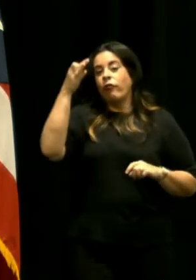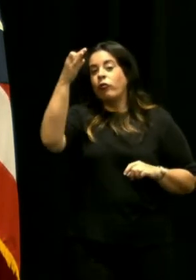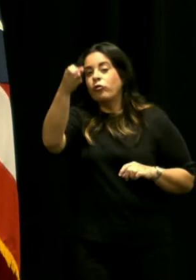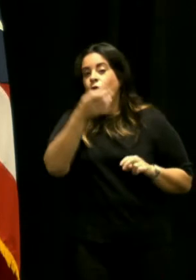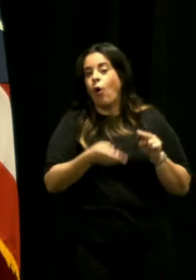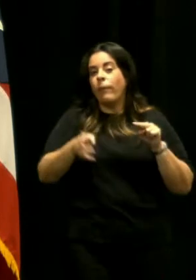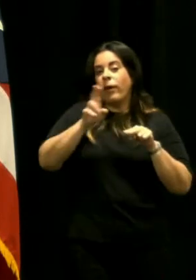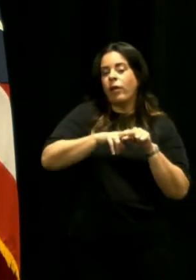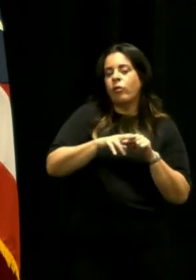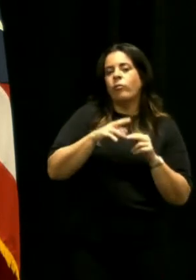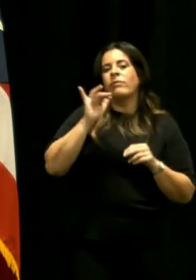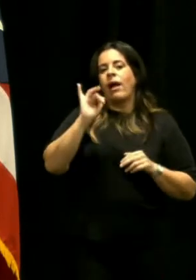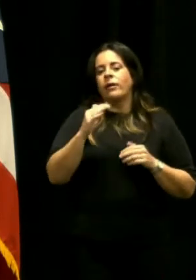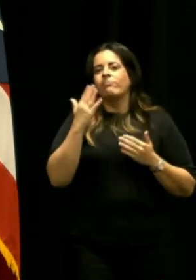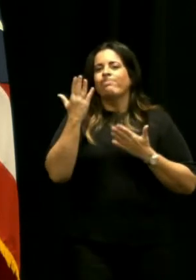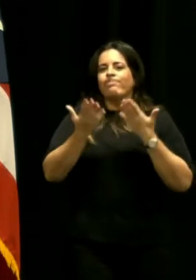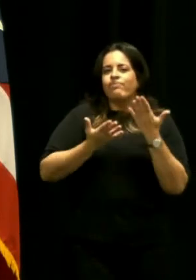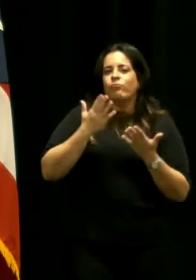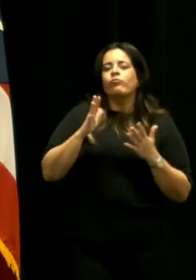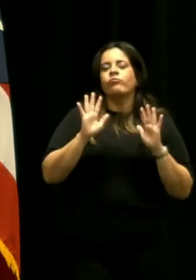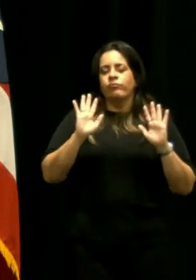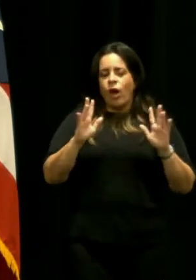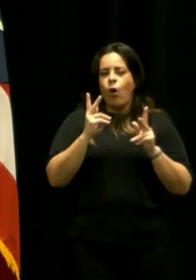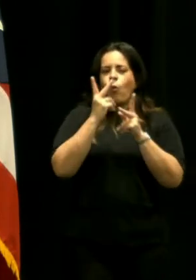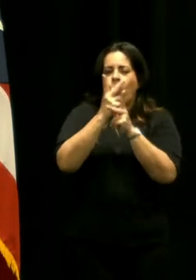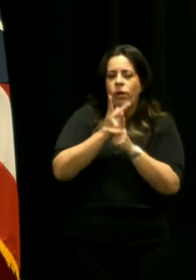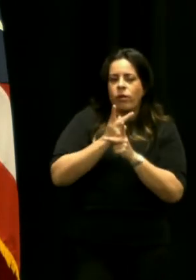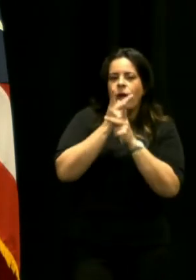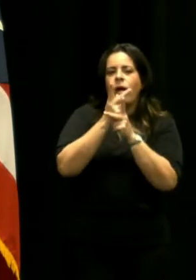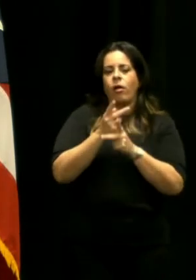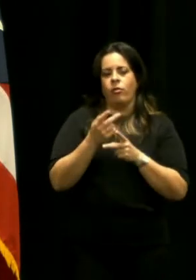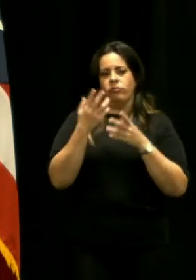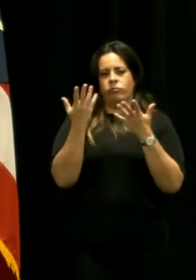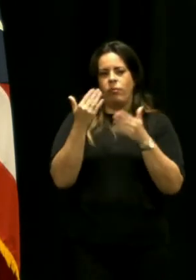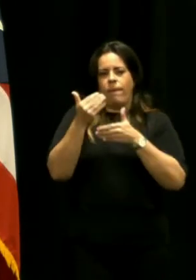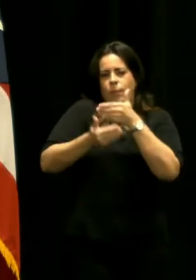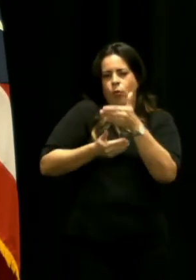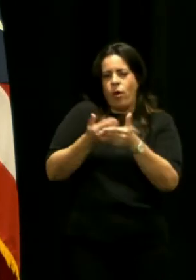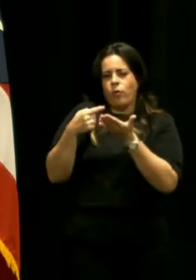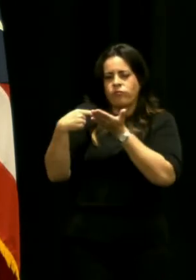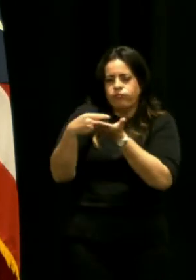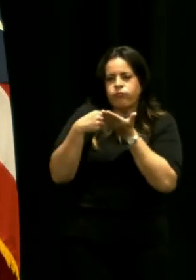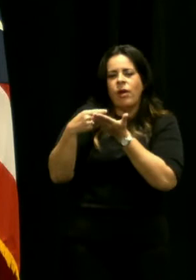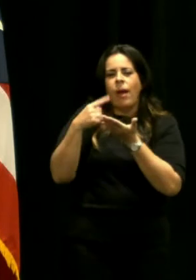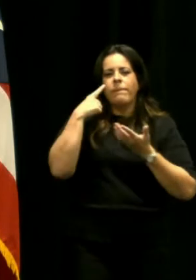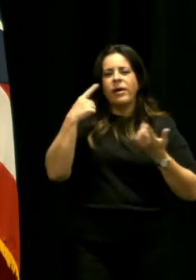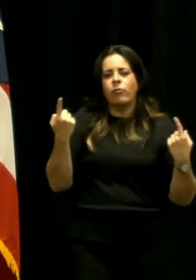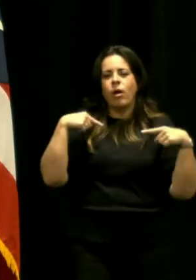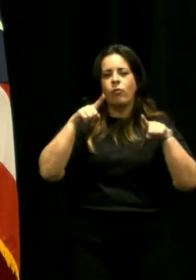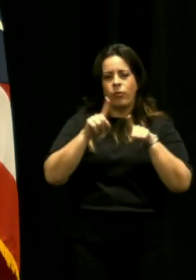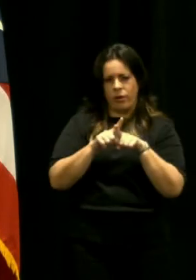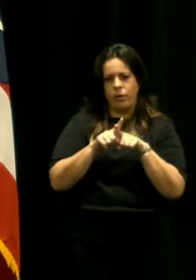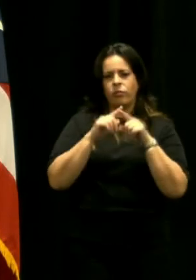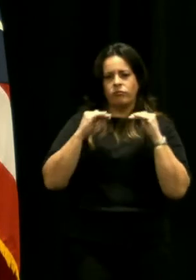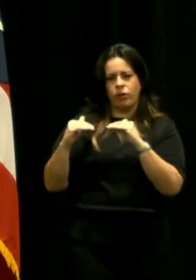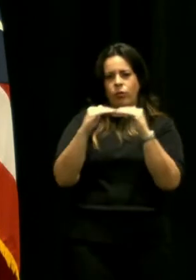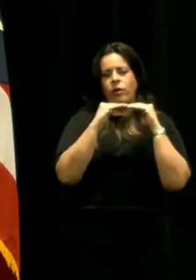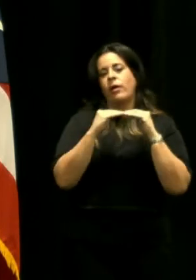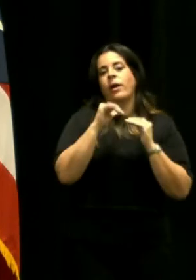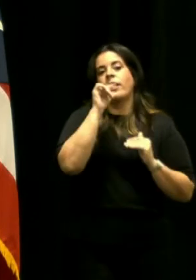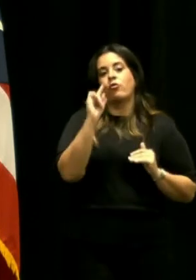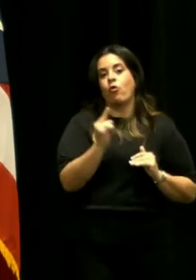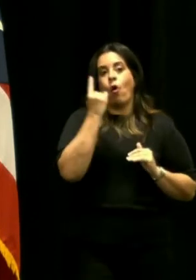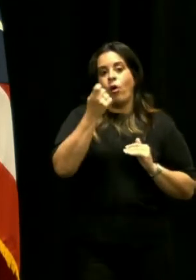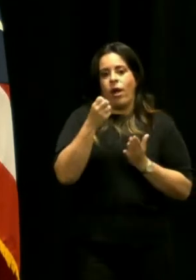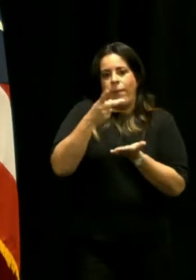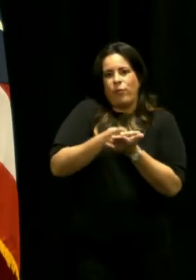ahí es que estamos diciendo vamos a afinar vamos a afinar y encontrar esa convergencia que cause que no solo se